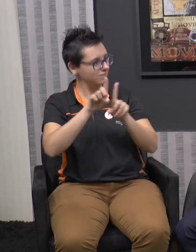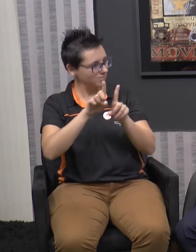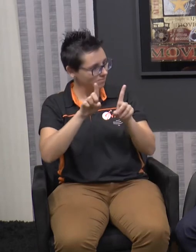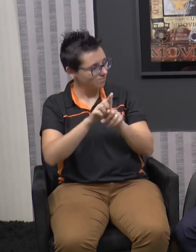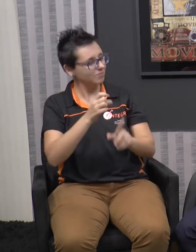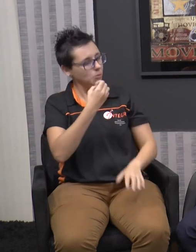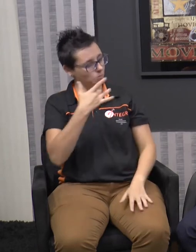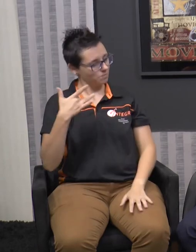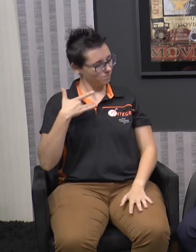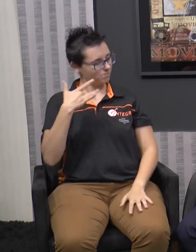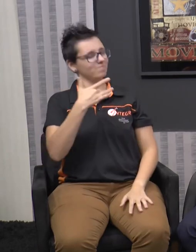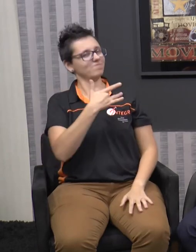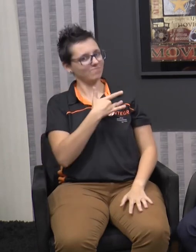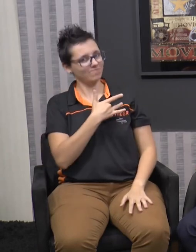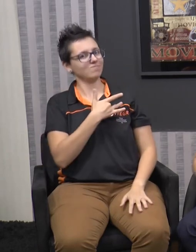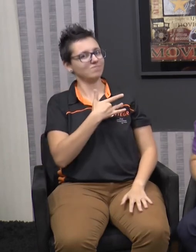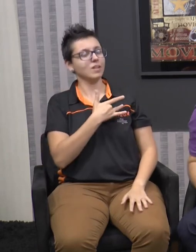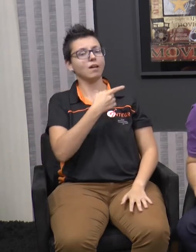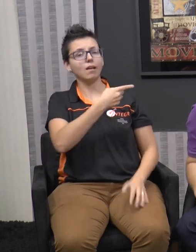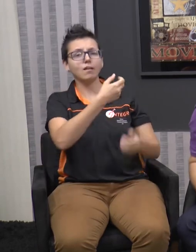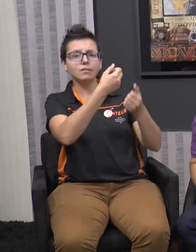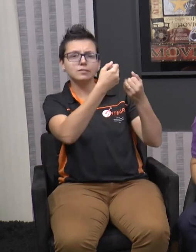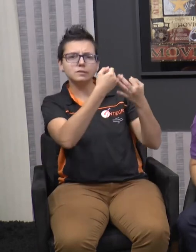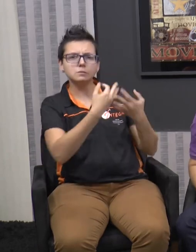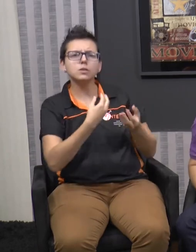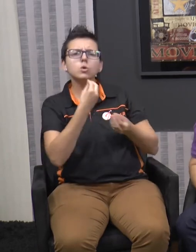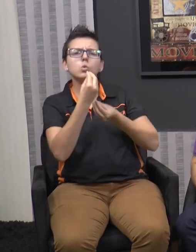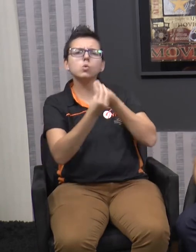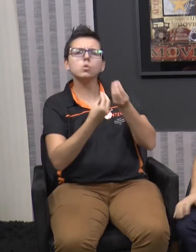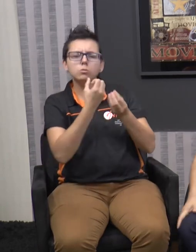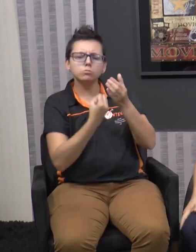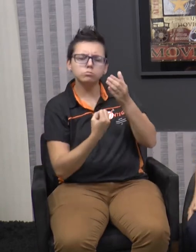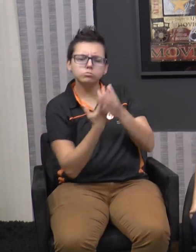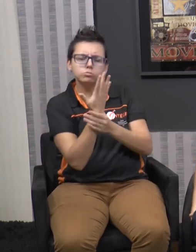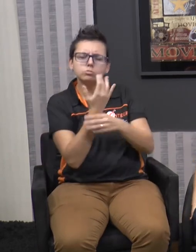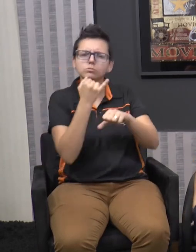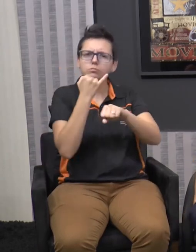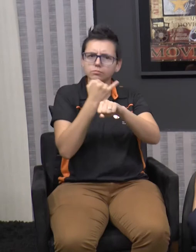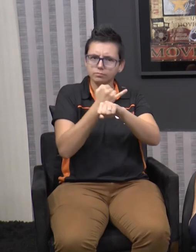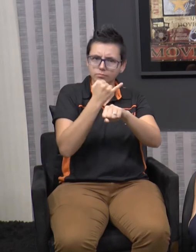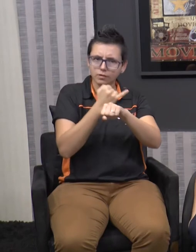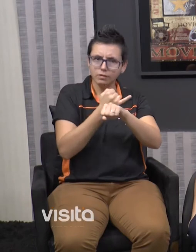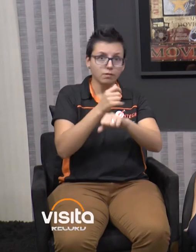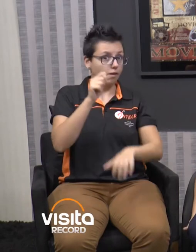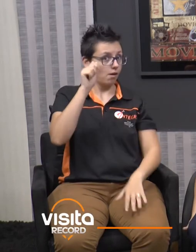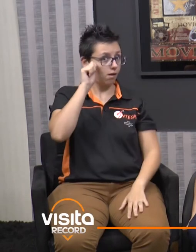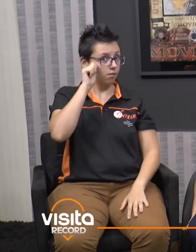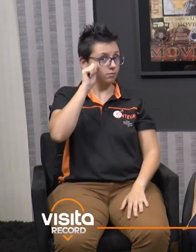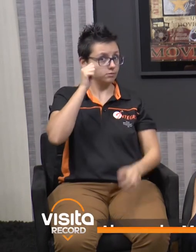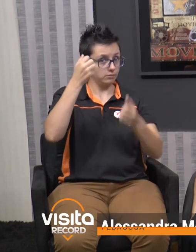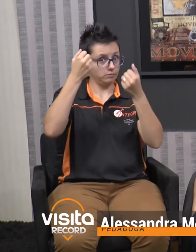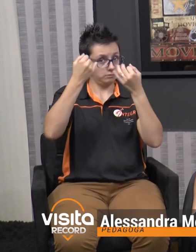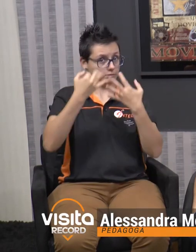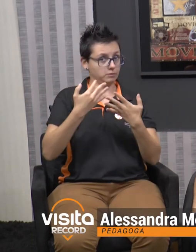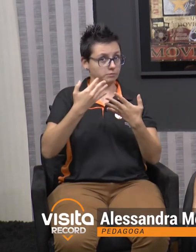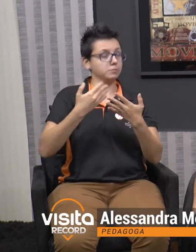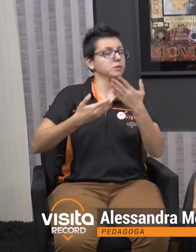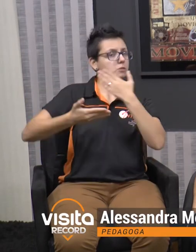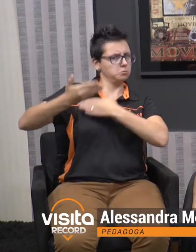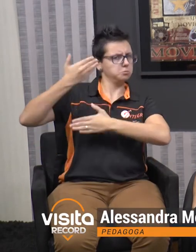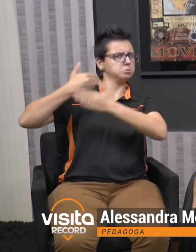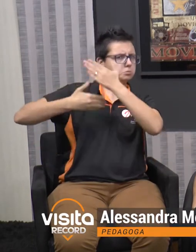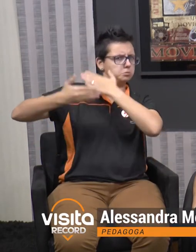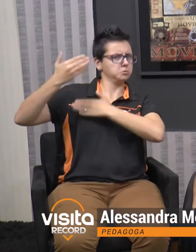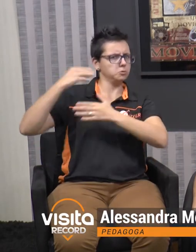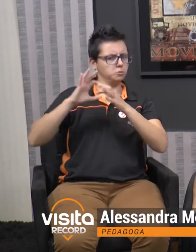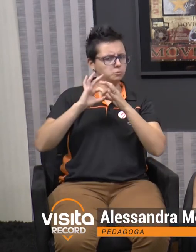bonitinha. Como é que surgiu o projeto da Integra? Então, foi união de alguns pais, né?